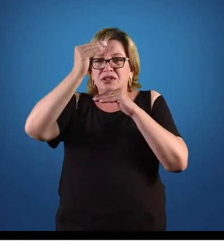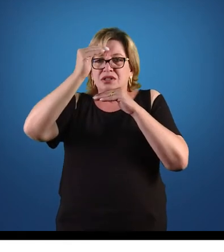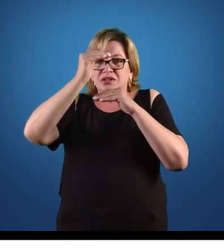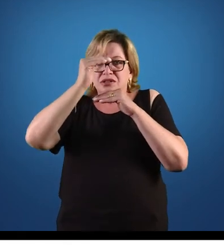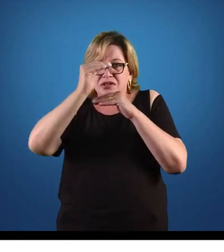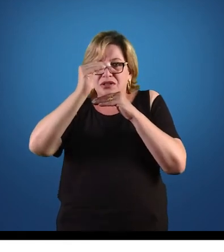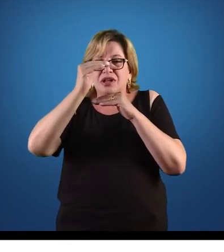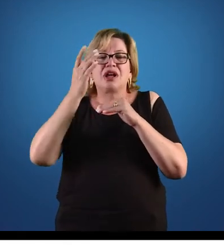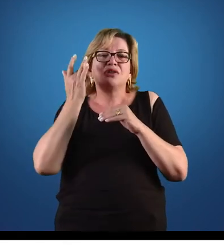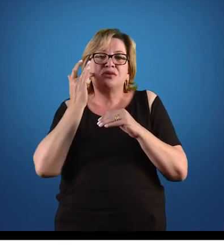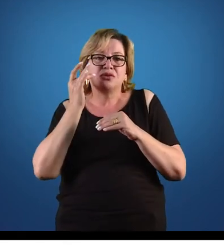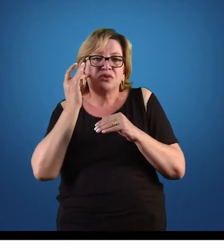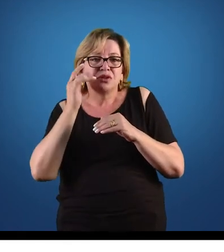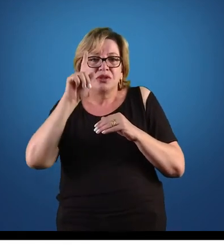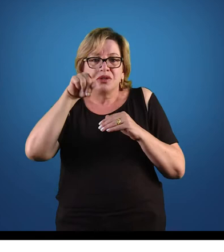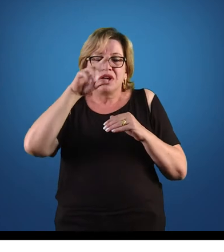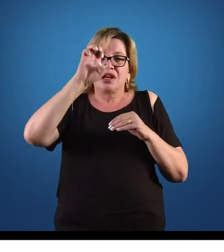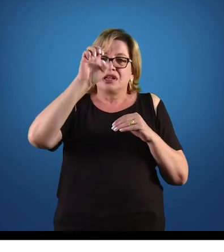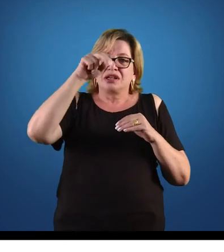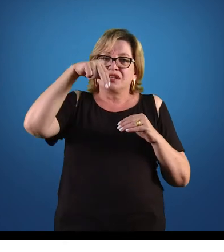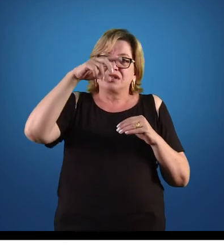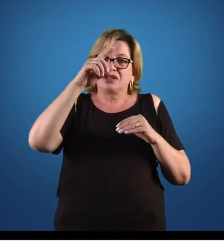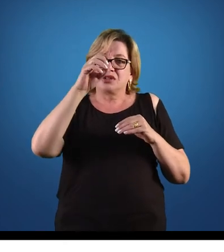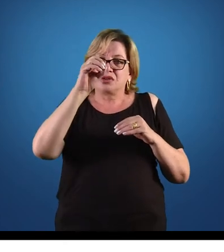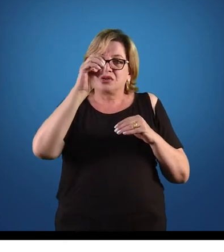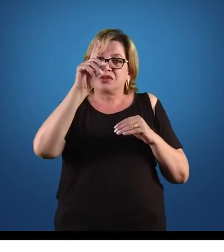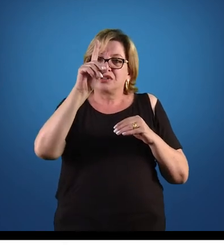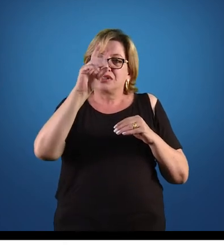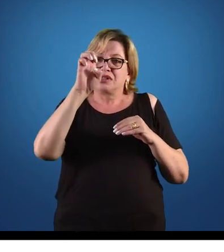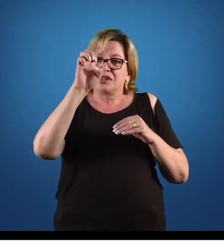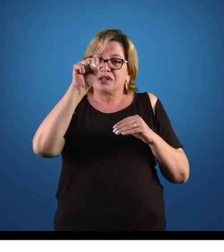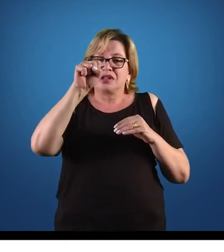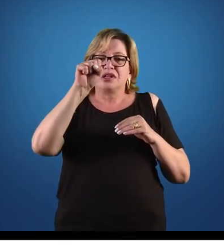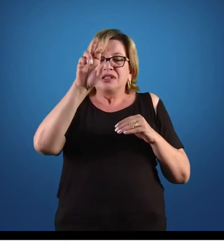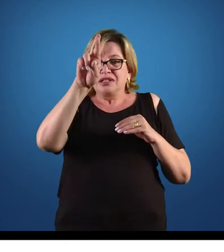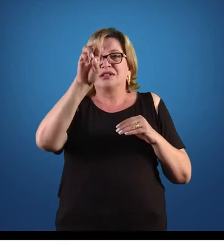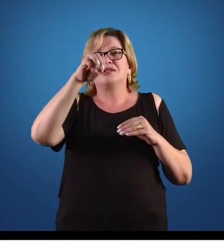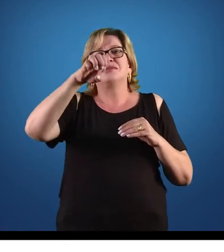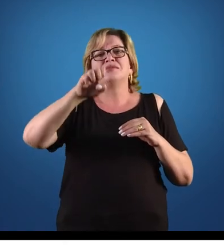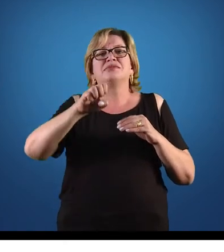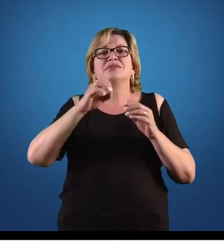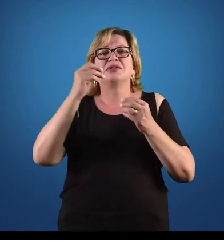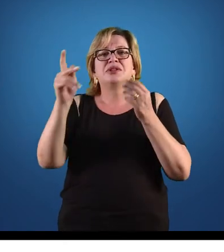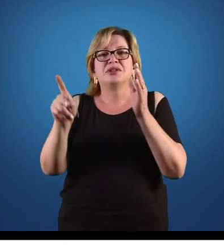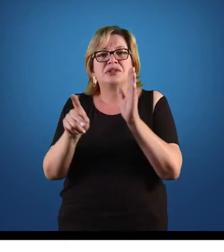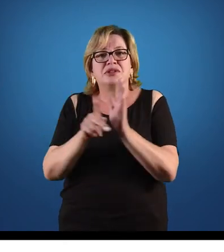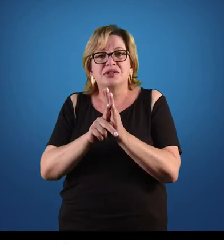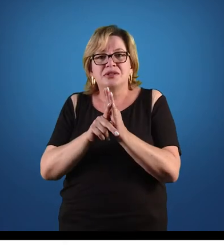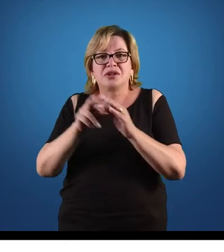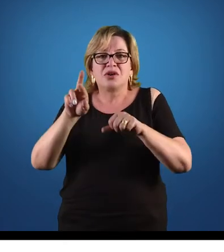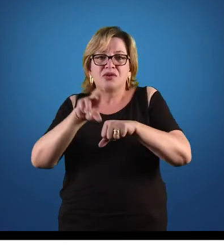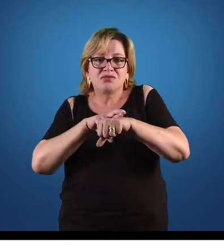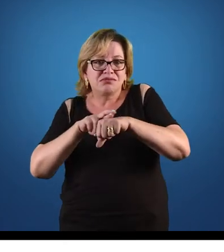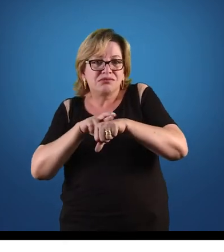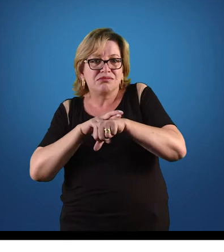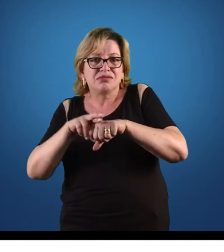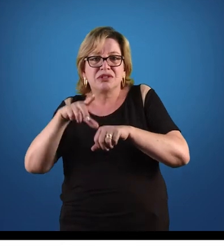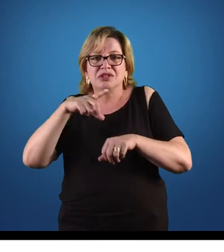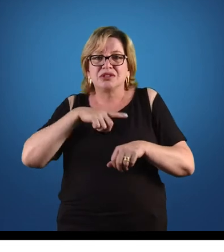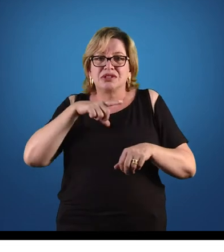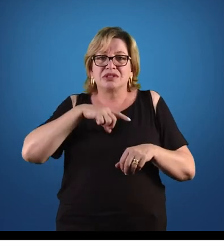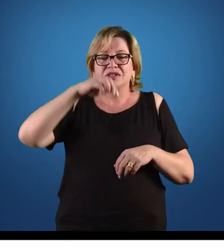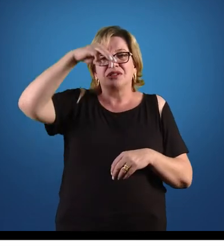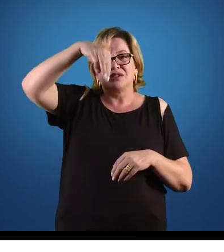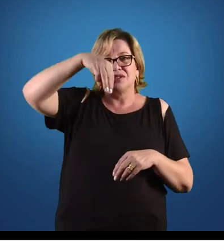Do lado azulzinho aqui, a endoderme, o trato digestivo do animal. E aqui, em roxo, eu represento a